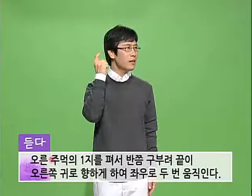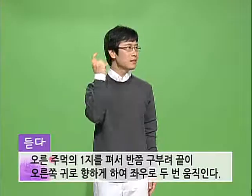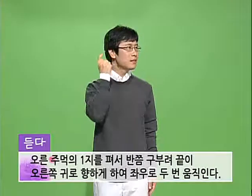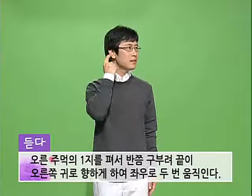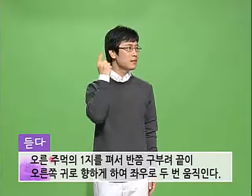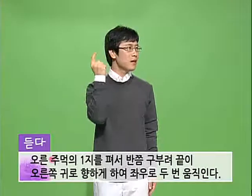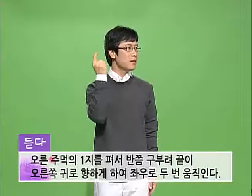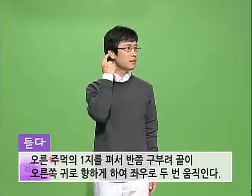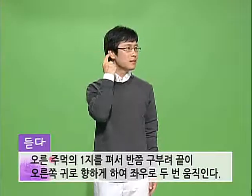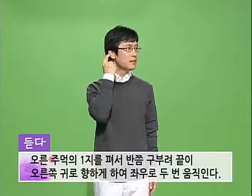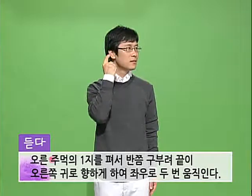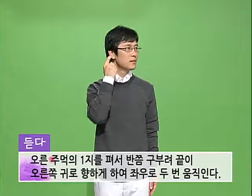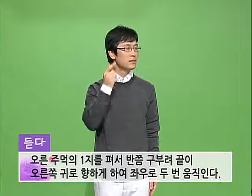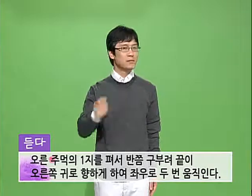듣다 듣다